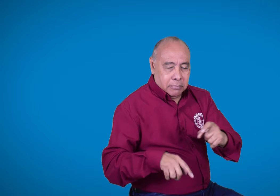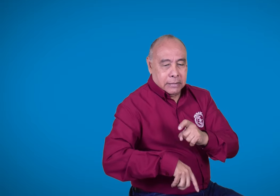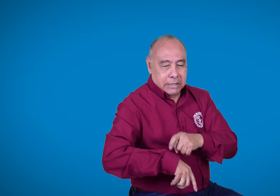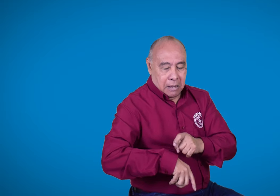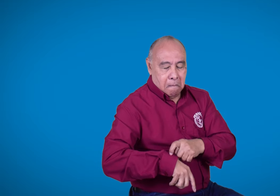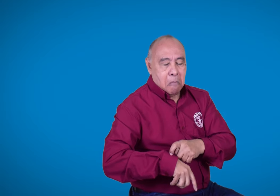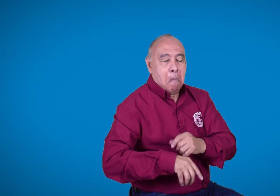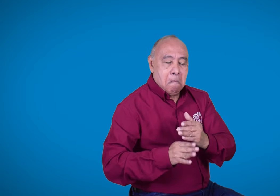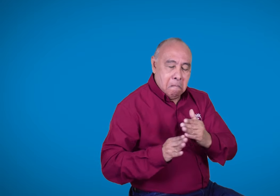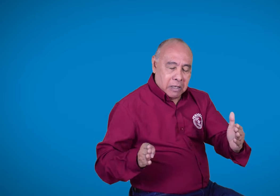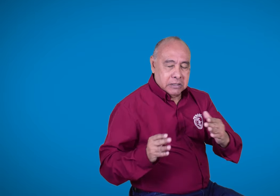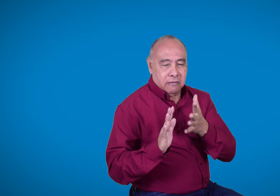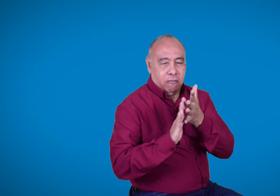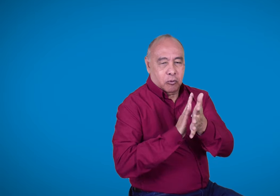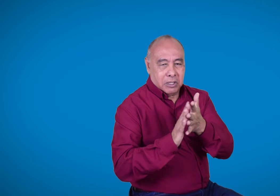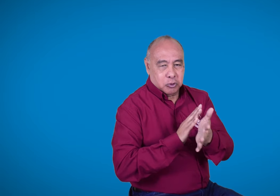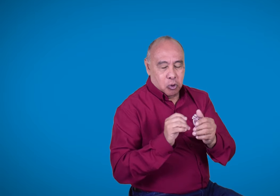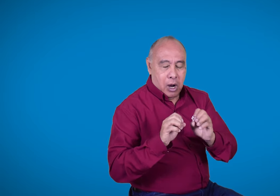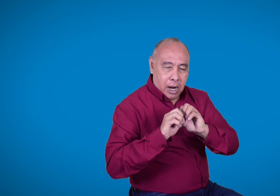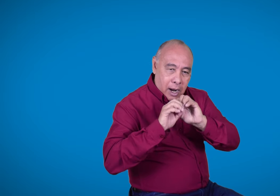les estaremos dando más información al respecto.